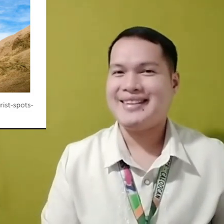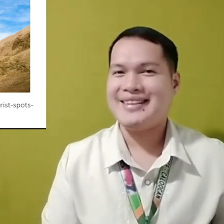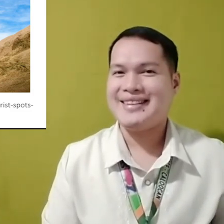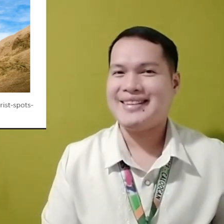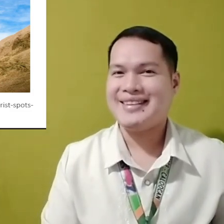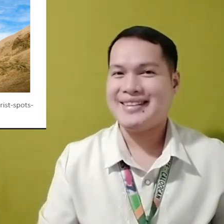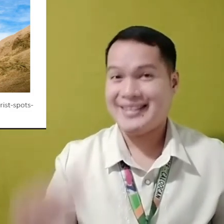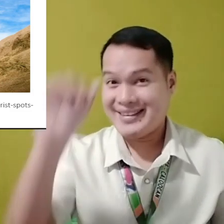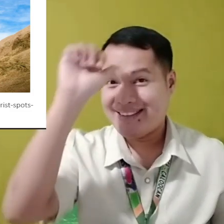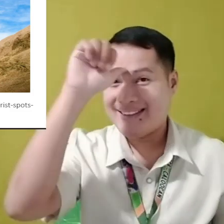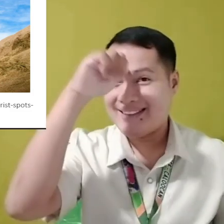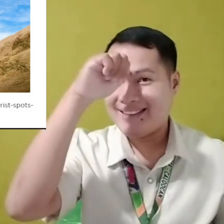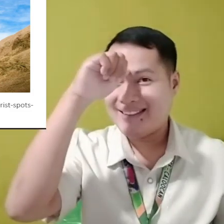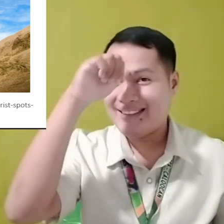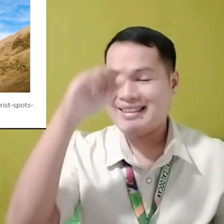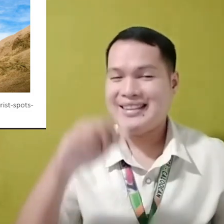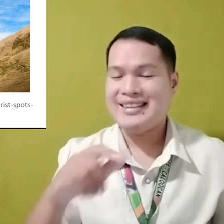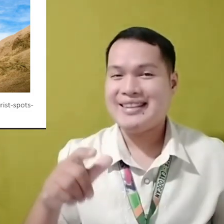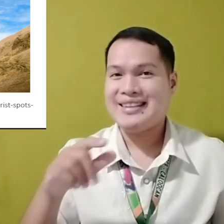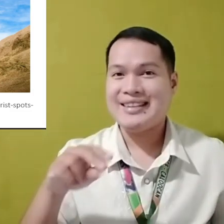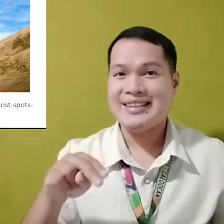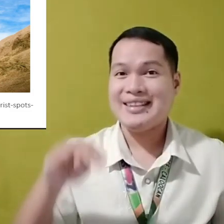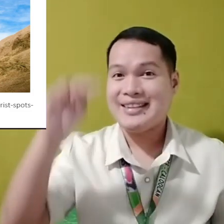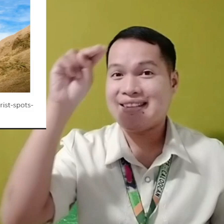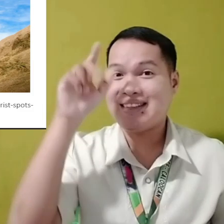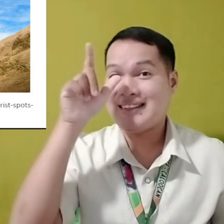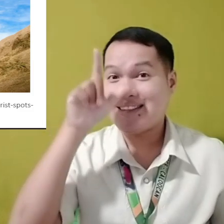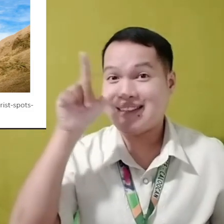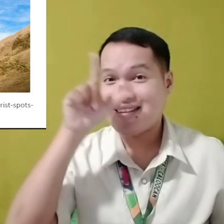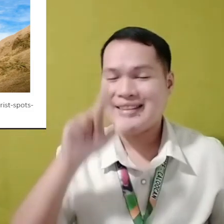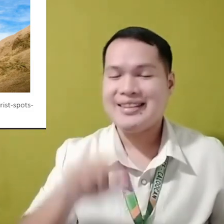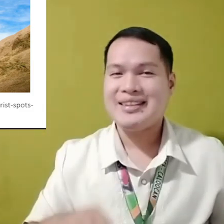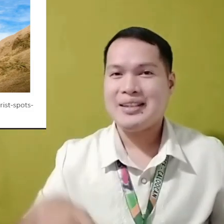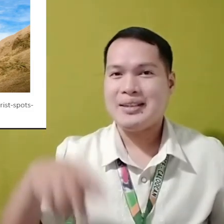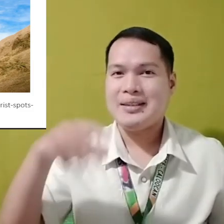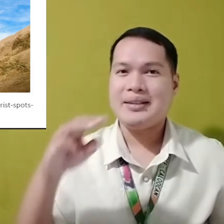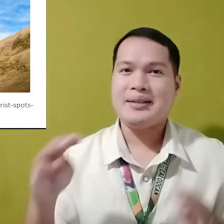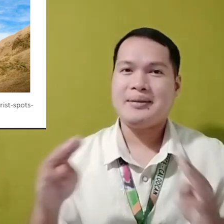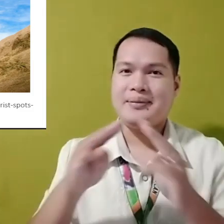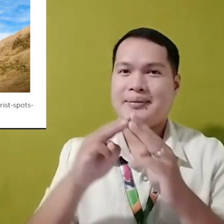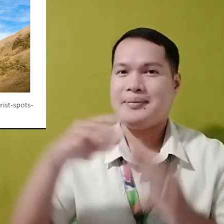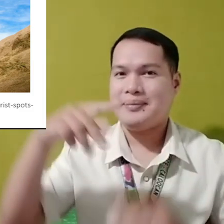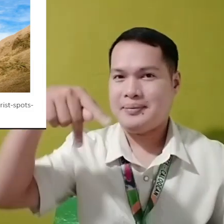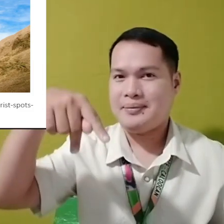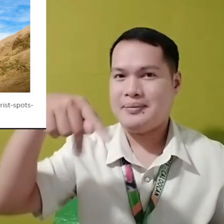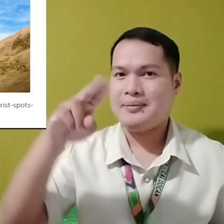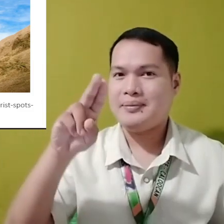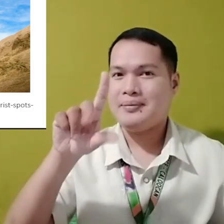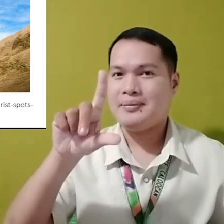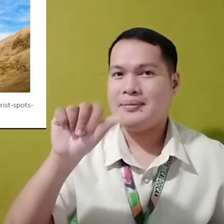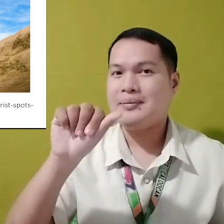Oo! Sa Northern Luzon, makikita ang mouth pulad